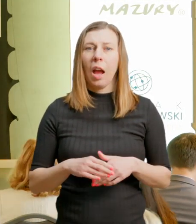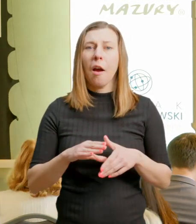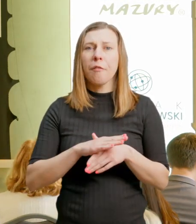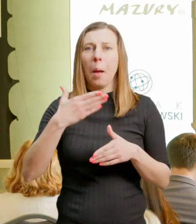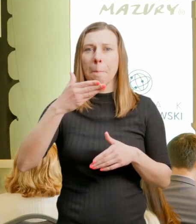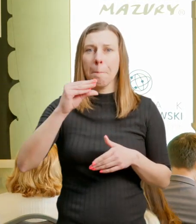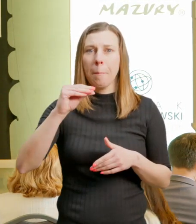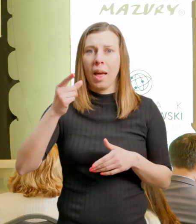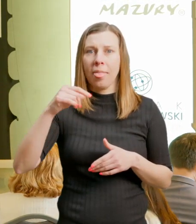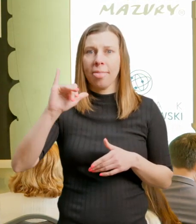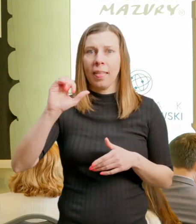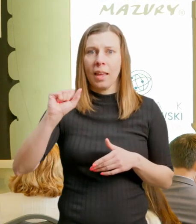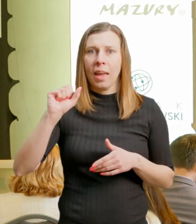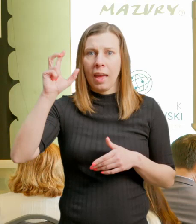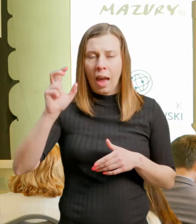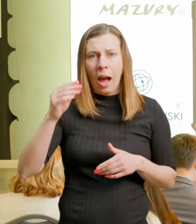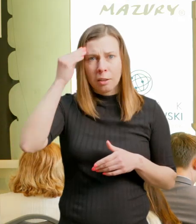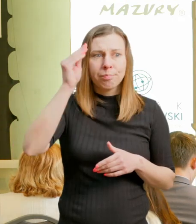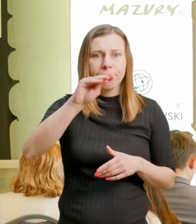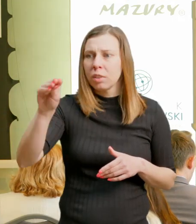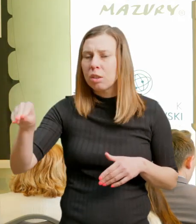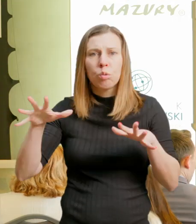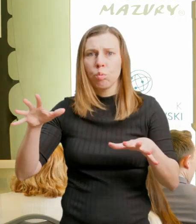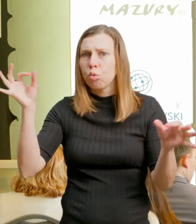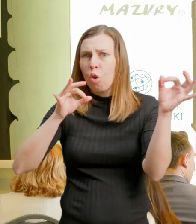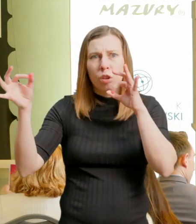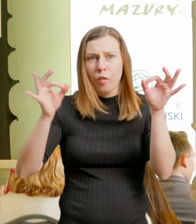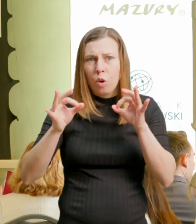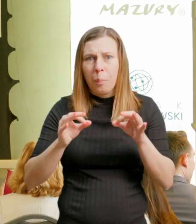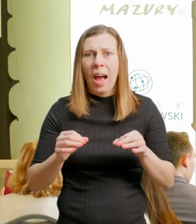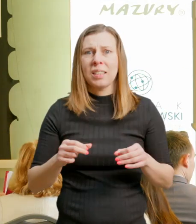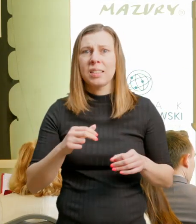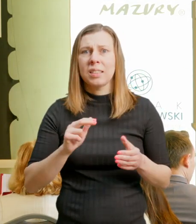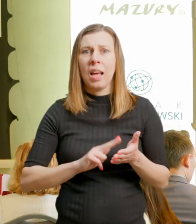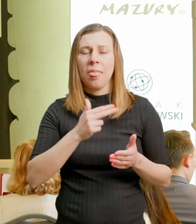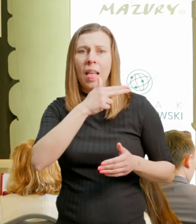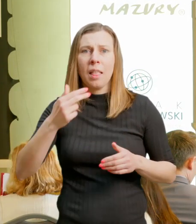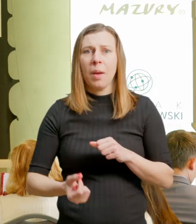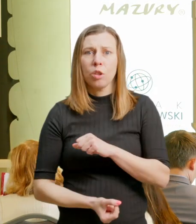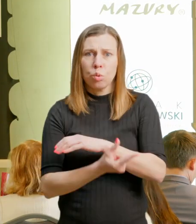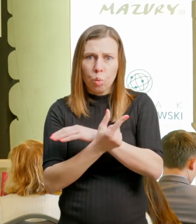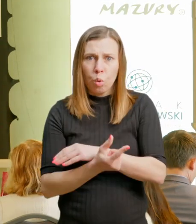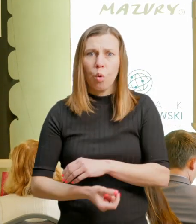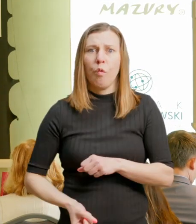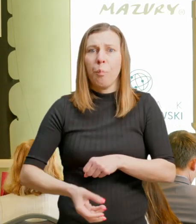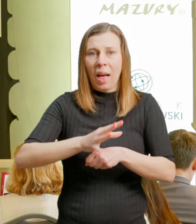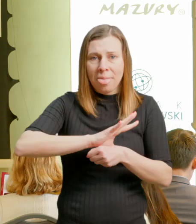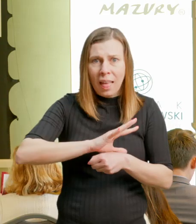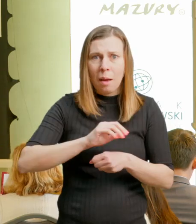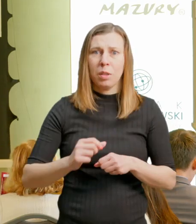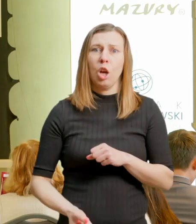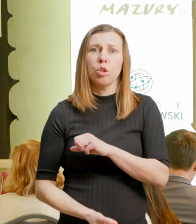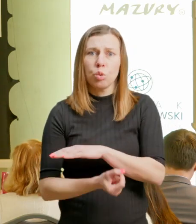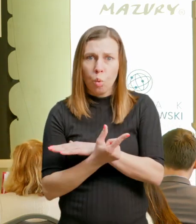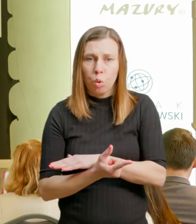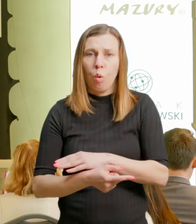turystycznych. W mediach przekazuje się bardzo dużo informacji na temat skutków. Skutków